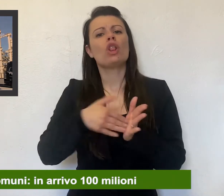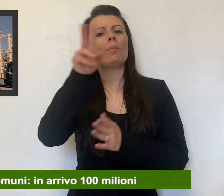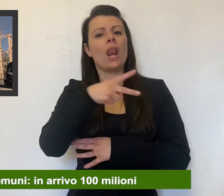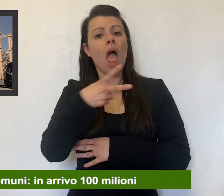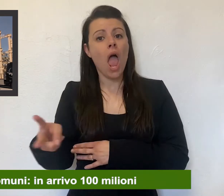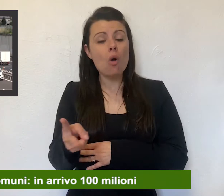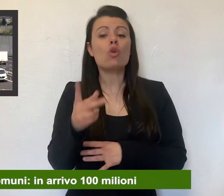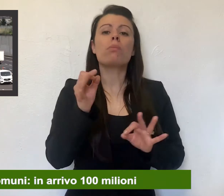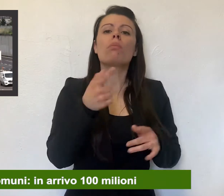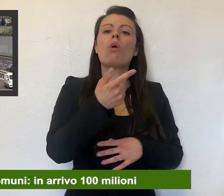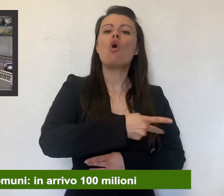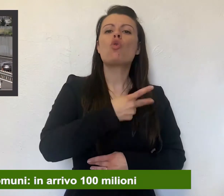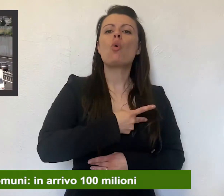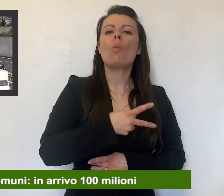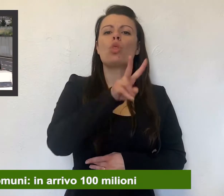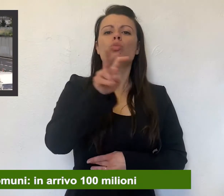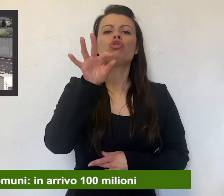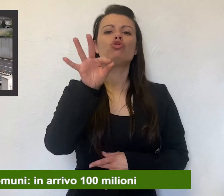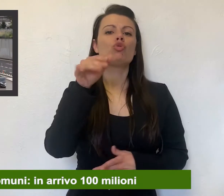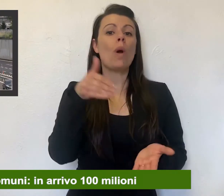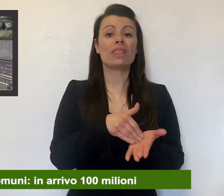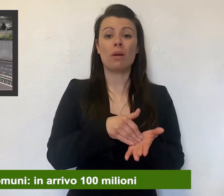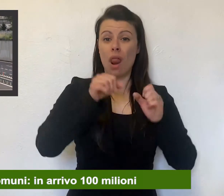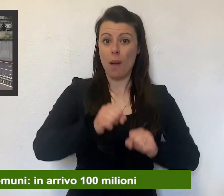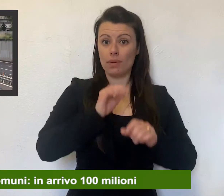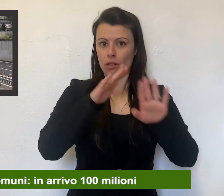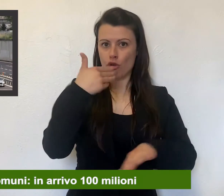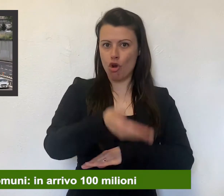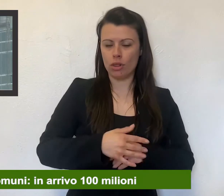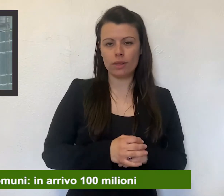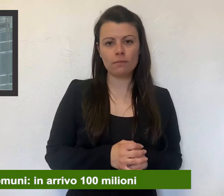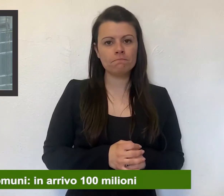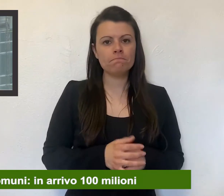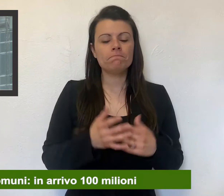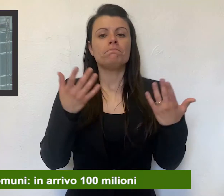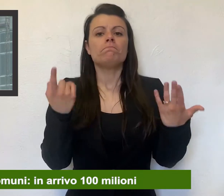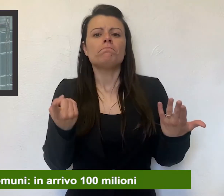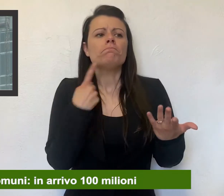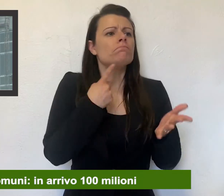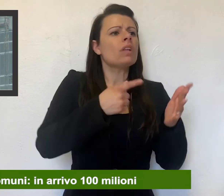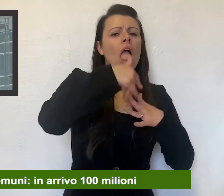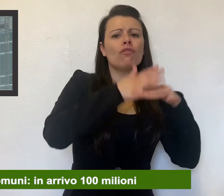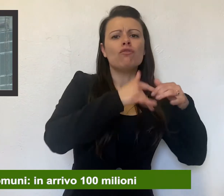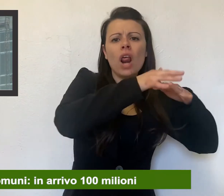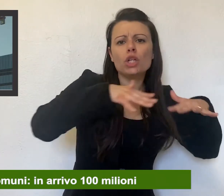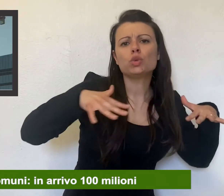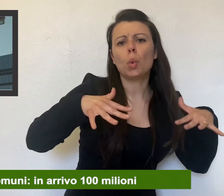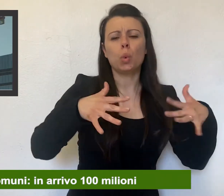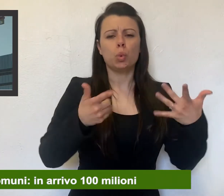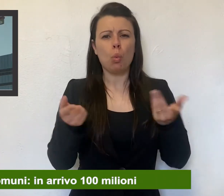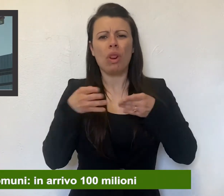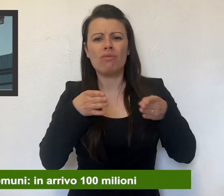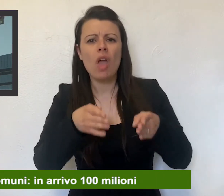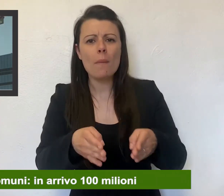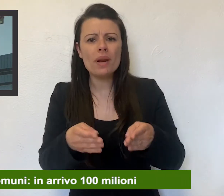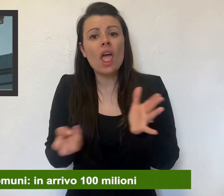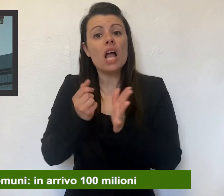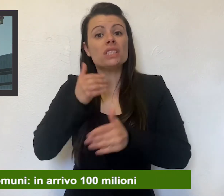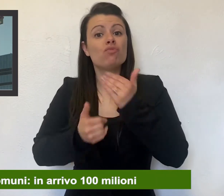.000 abitanti. Infrastrutture, viabilità, sviluppo sostenibile e dissesto idrogeologico sono gli ambiti che